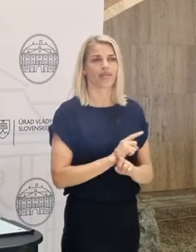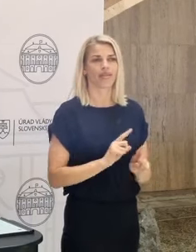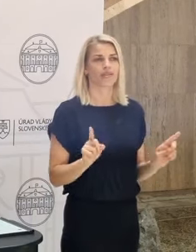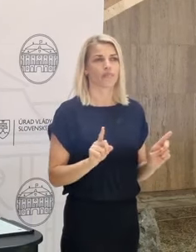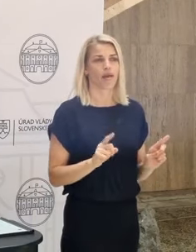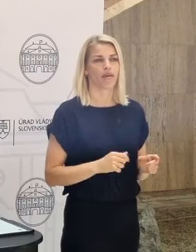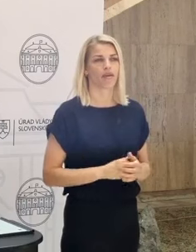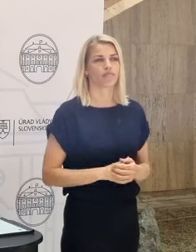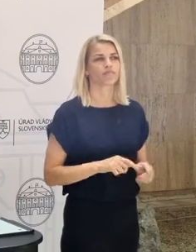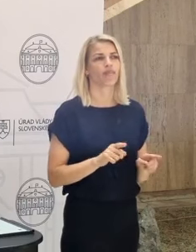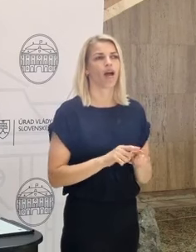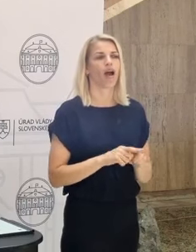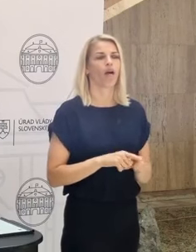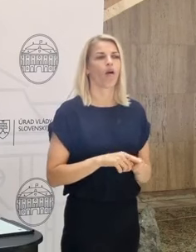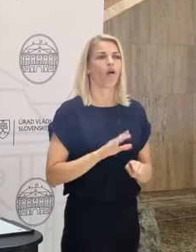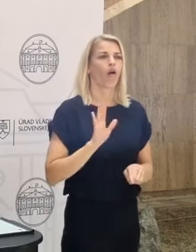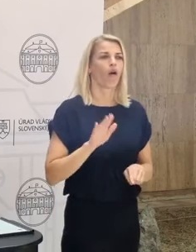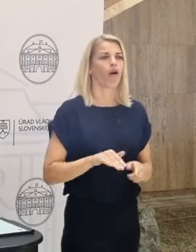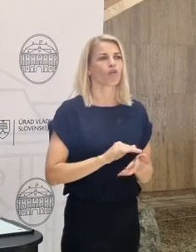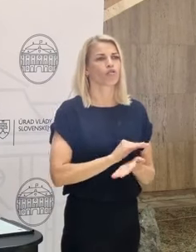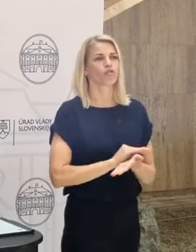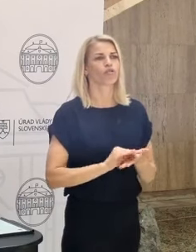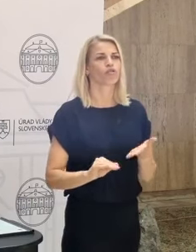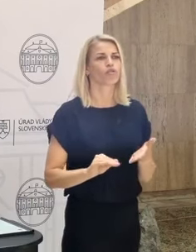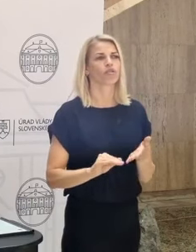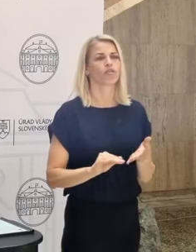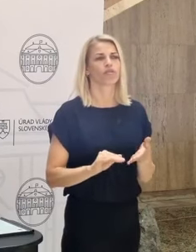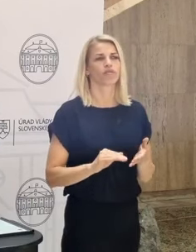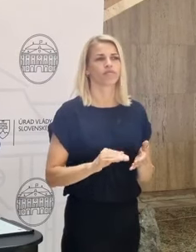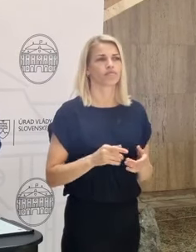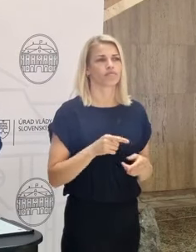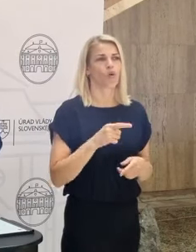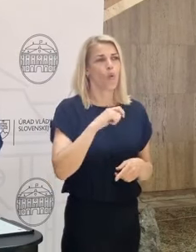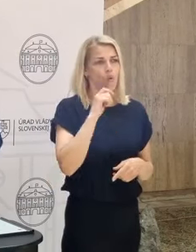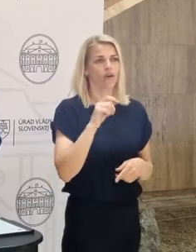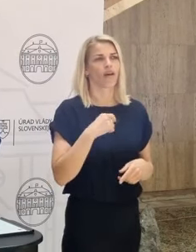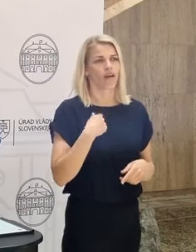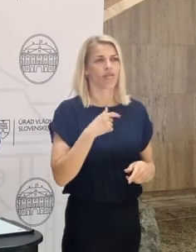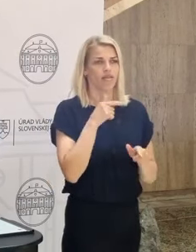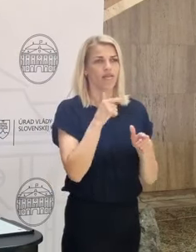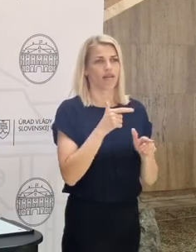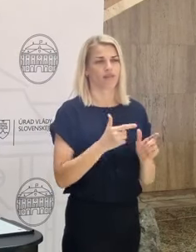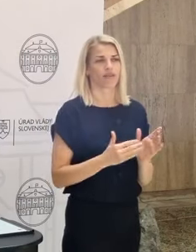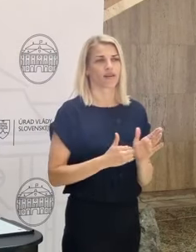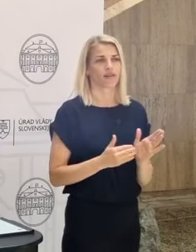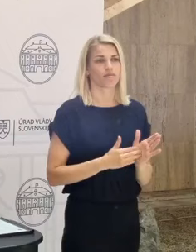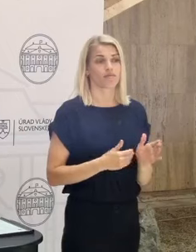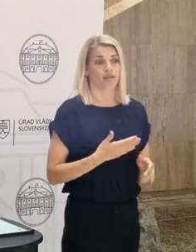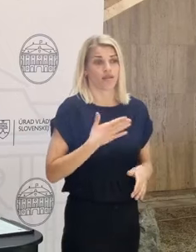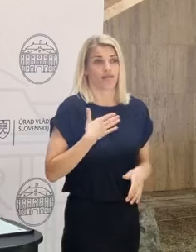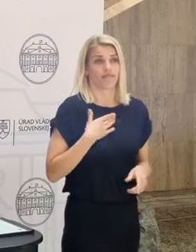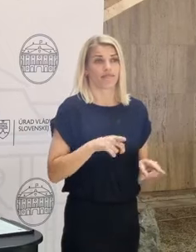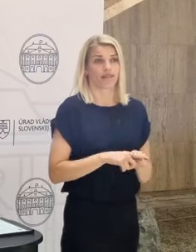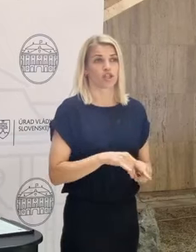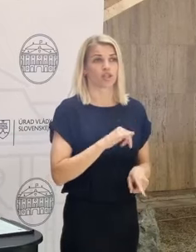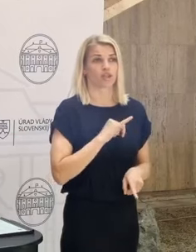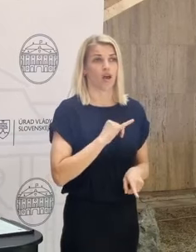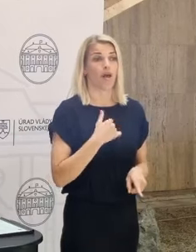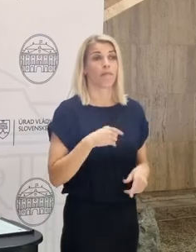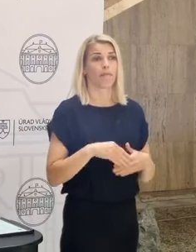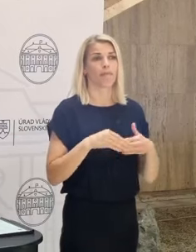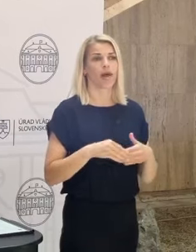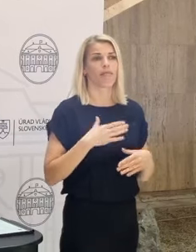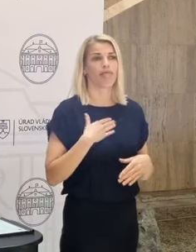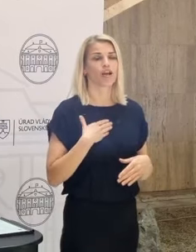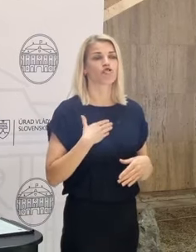polaviť v pomoci Ukrajine. Je to v našom vlastnom záujme. Áno, je to preto, že prajeme týmto našim priateľom